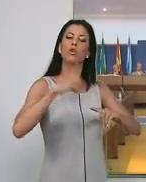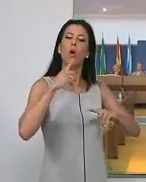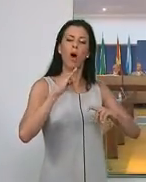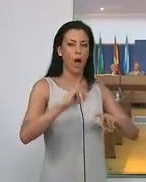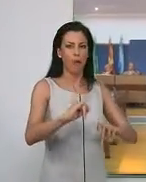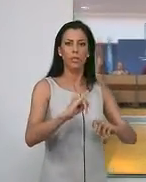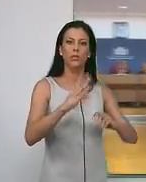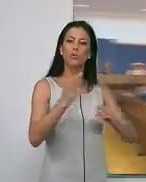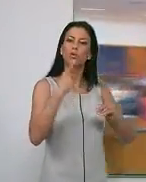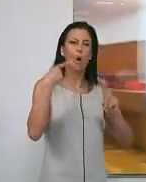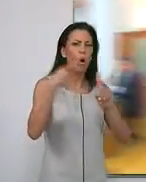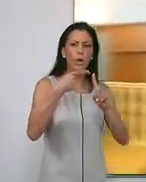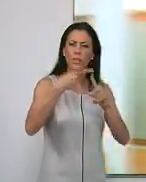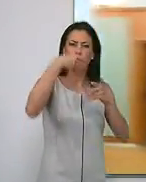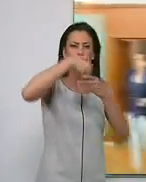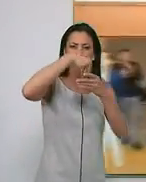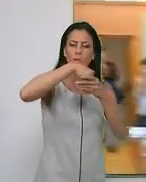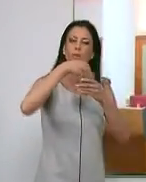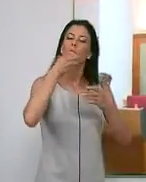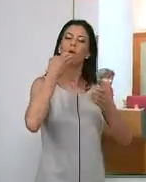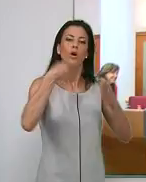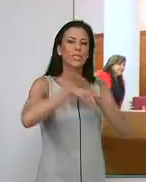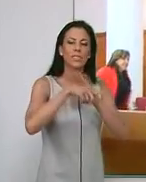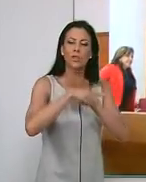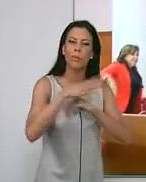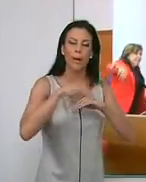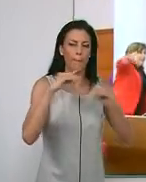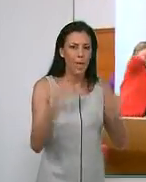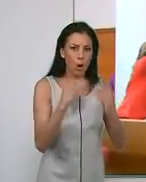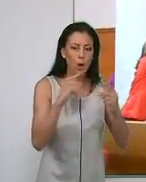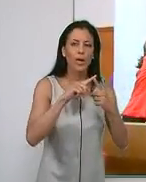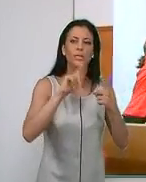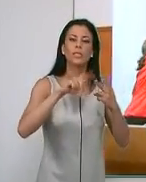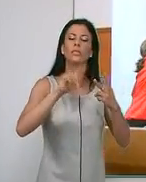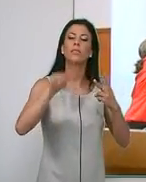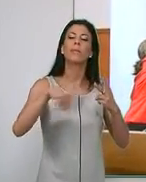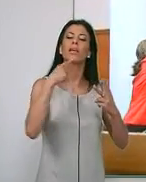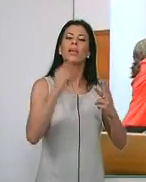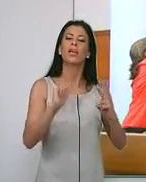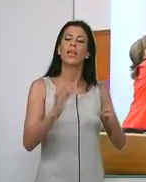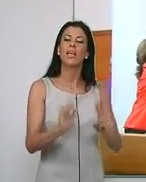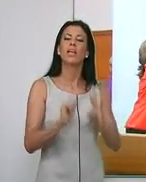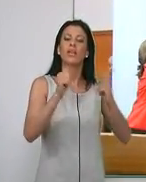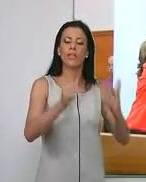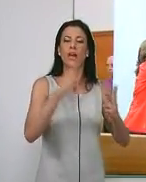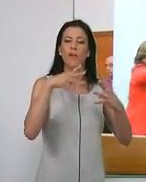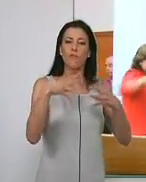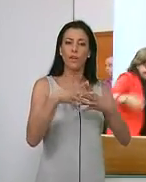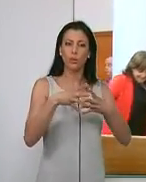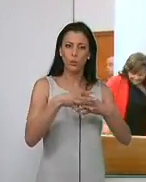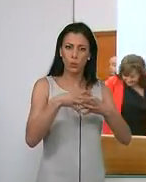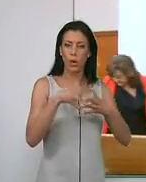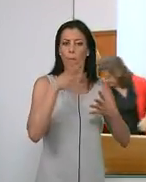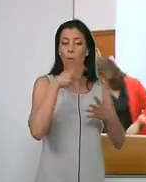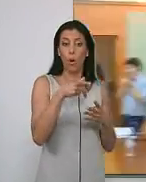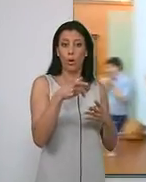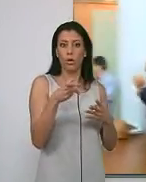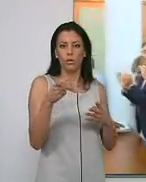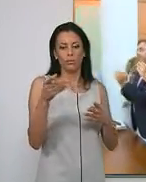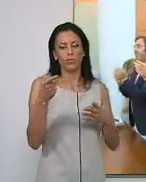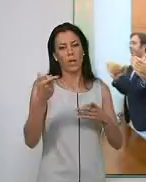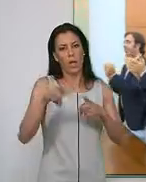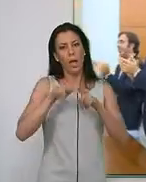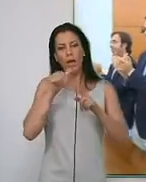muchos objetivos... ...como la gestión del canon de mejora e iniciar las infraestructuras que de él se